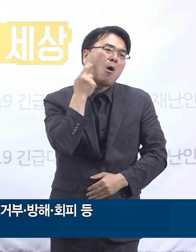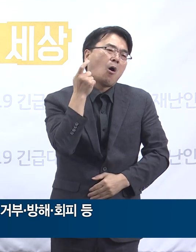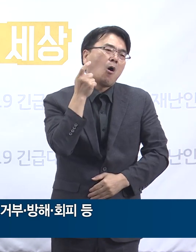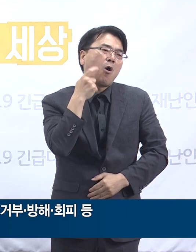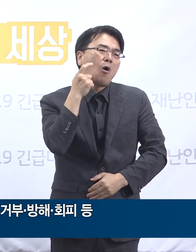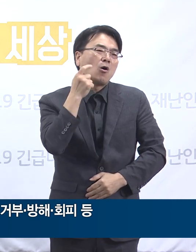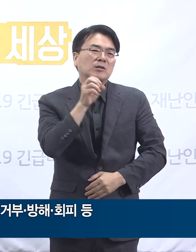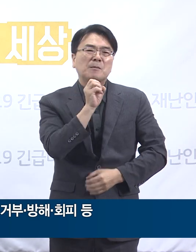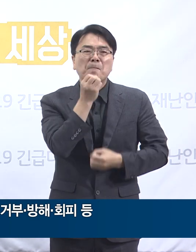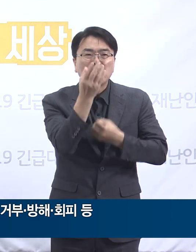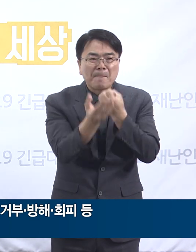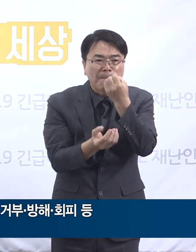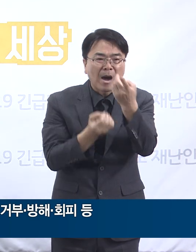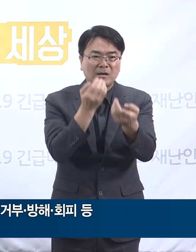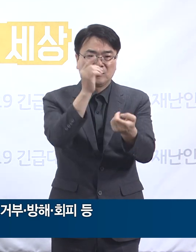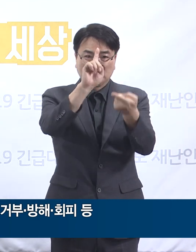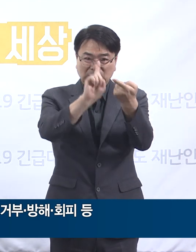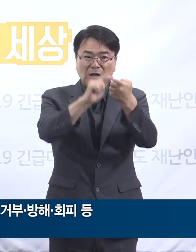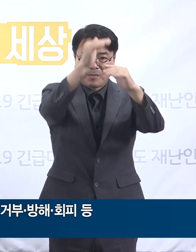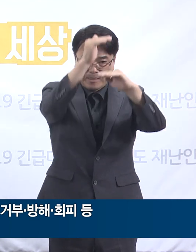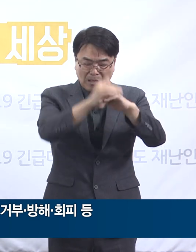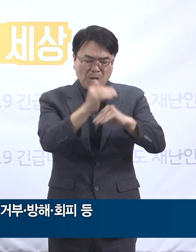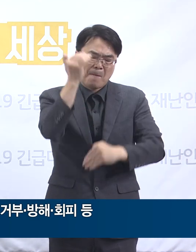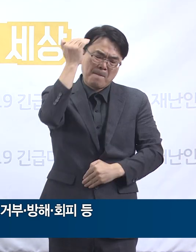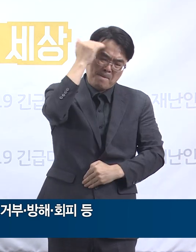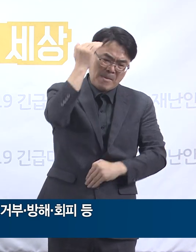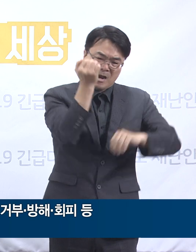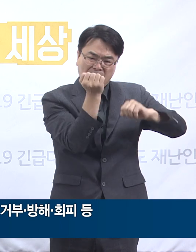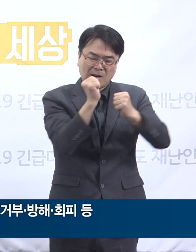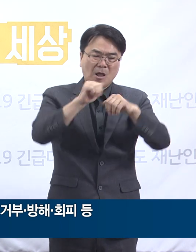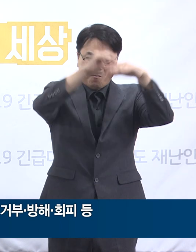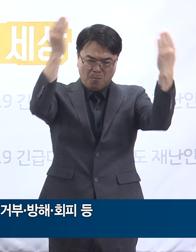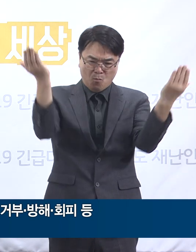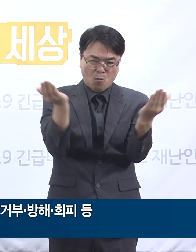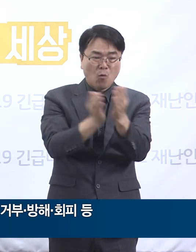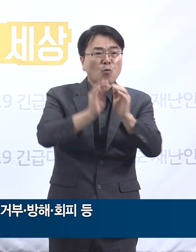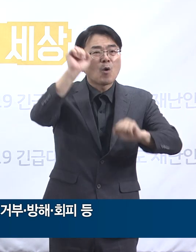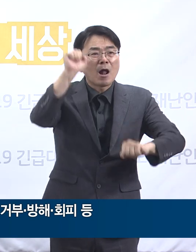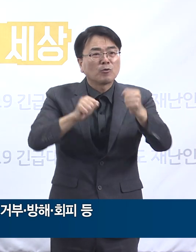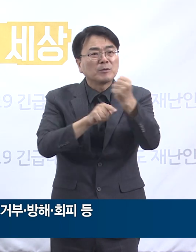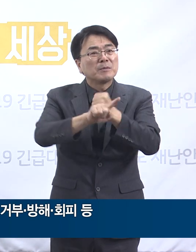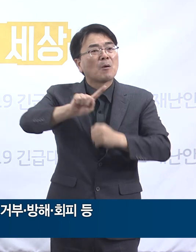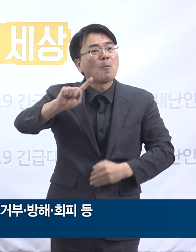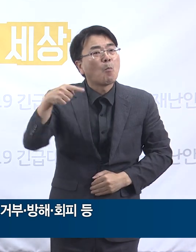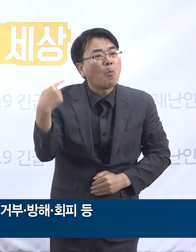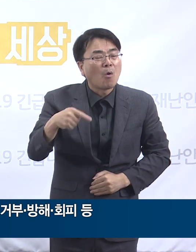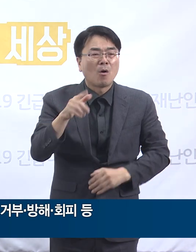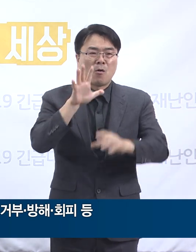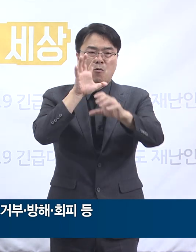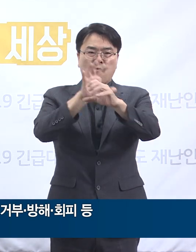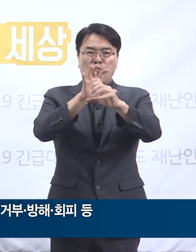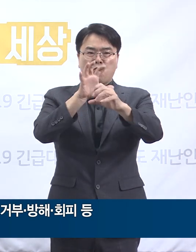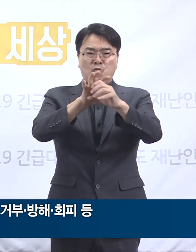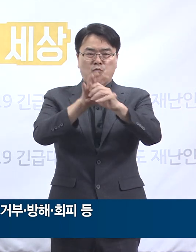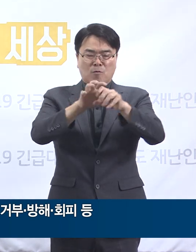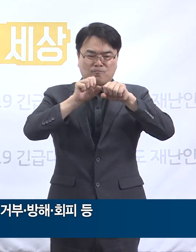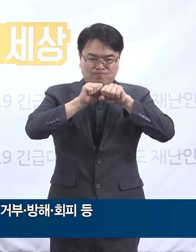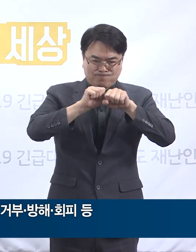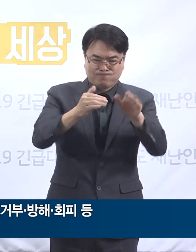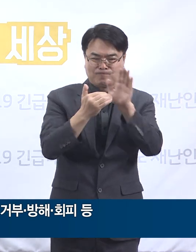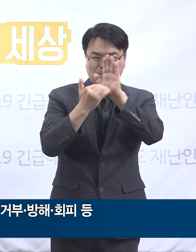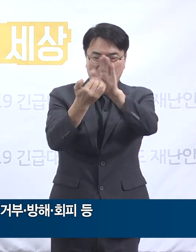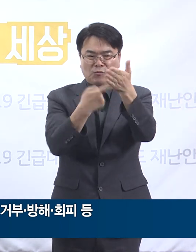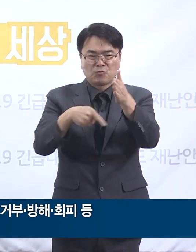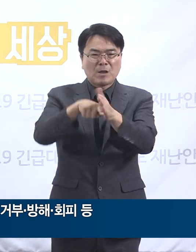진출하는 등 역학주사를 거부, 방해, 회피하는 모든 행위는 코로나19 확산 저지에 모두가 희생을